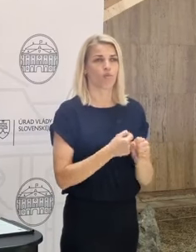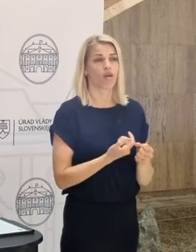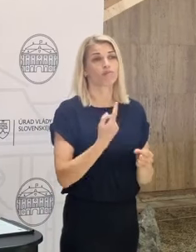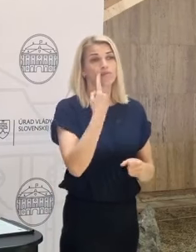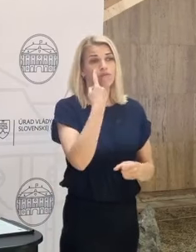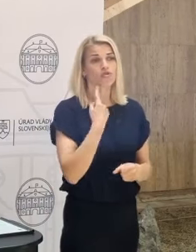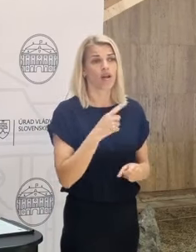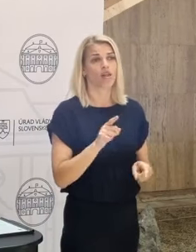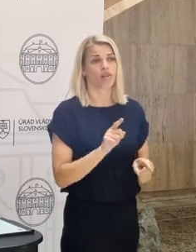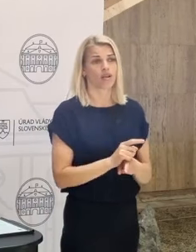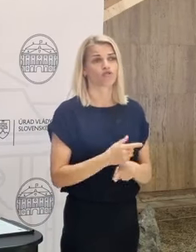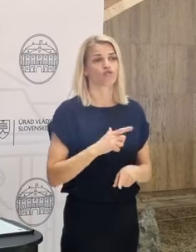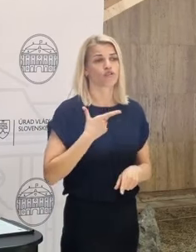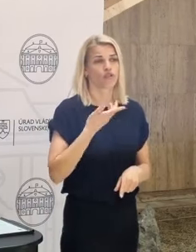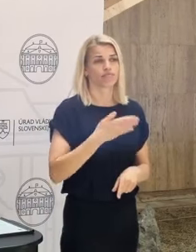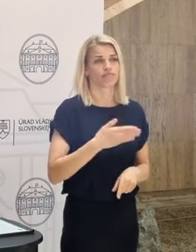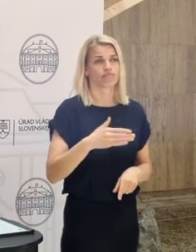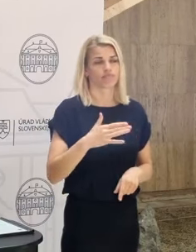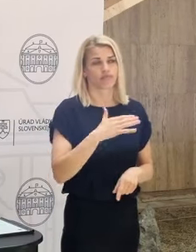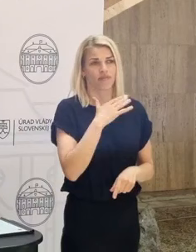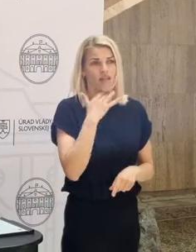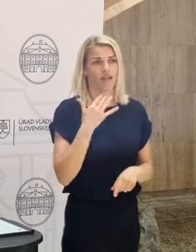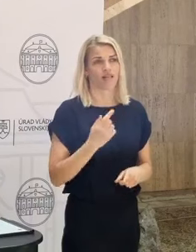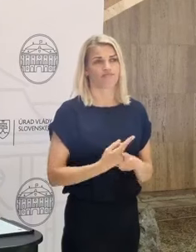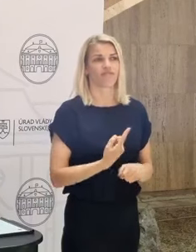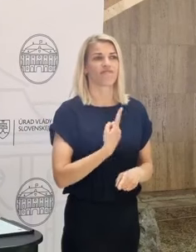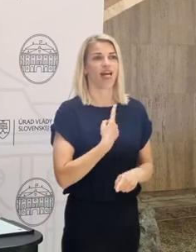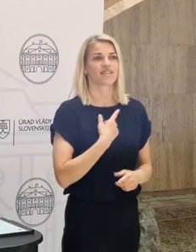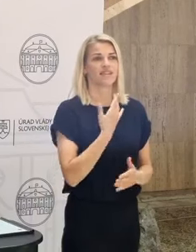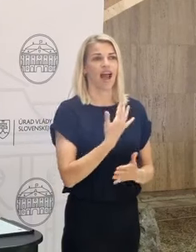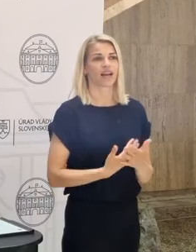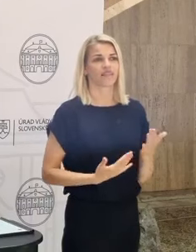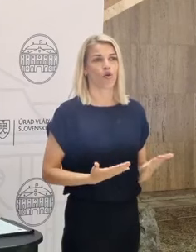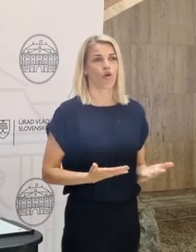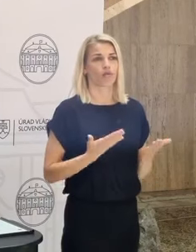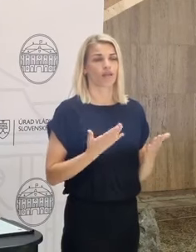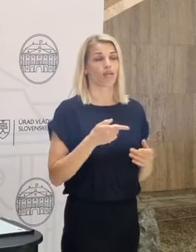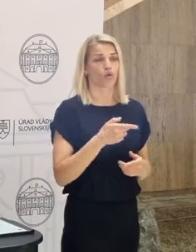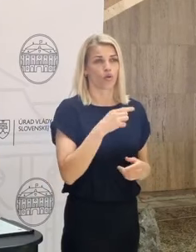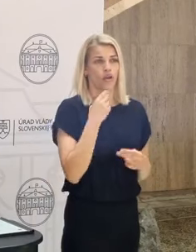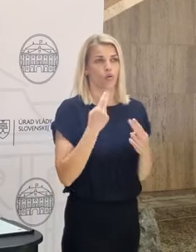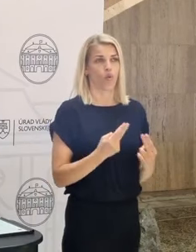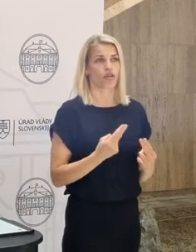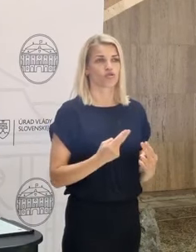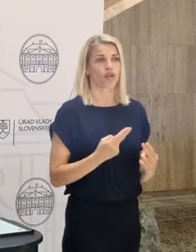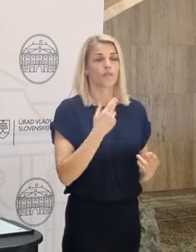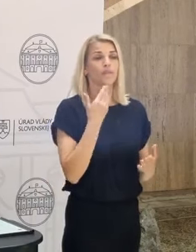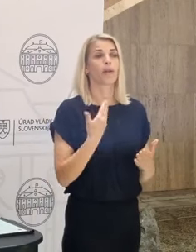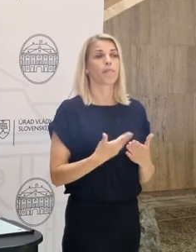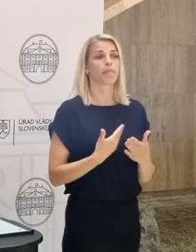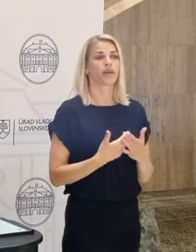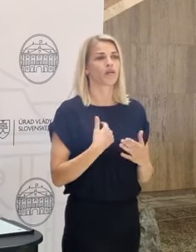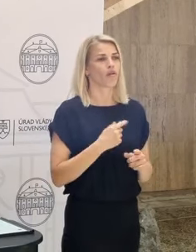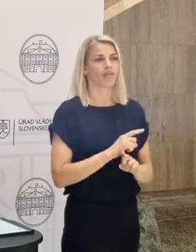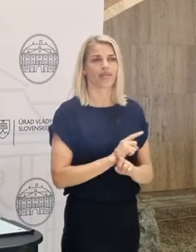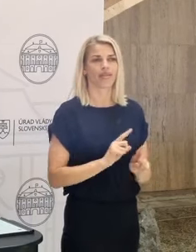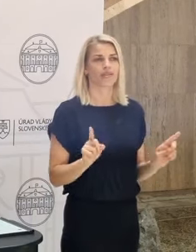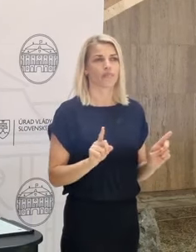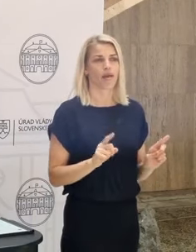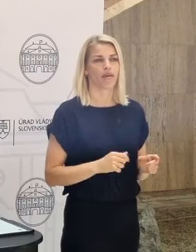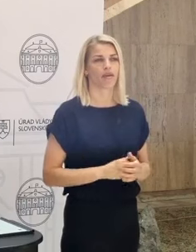žiaľ, ako som povedal, platia za to vlastnými životmi a vlastnou krvou. A pre nás je to úplne kľúčové. Preto nesmieme